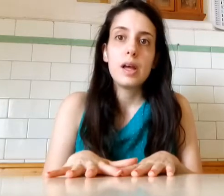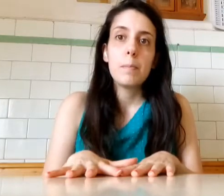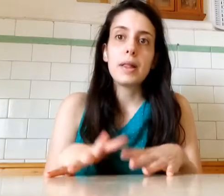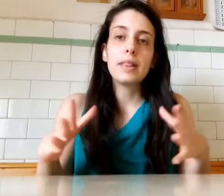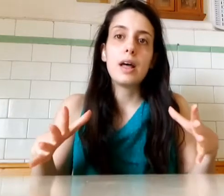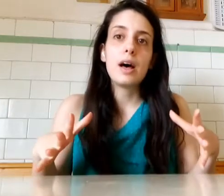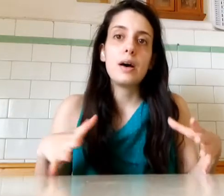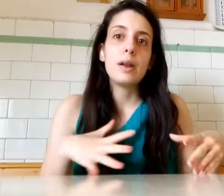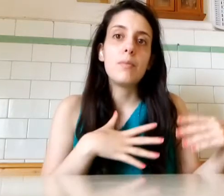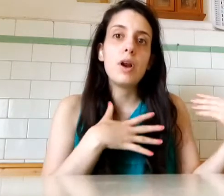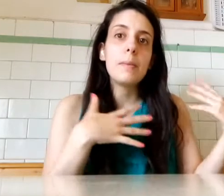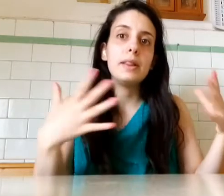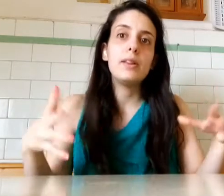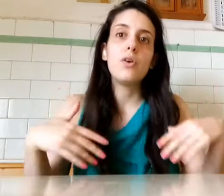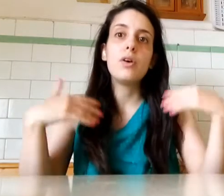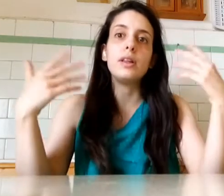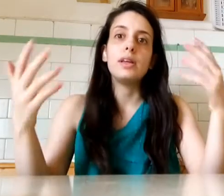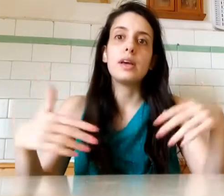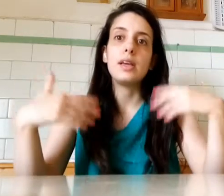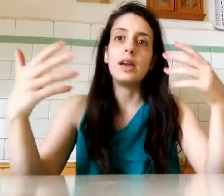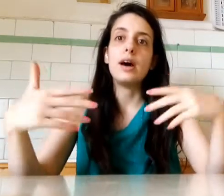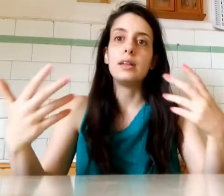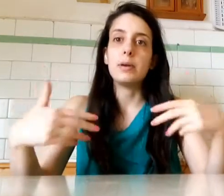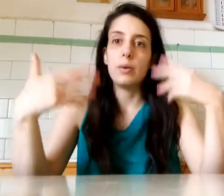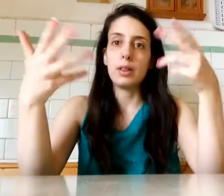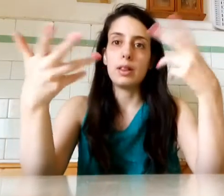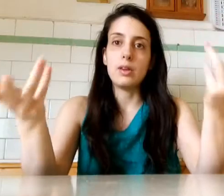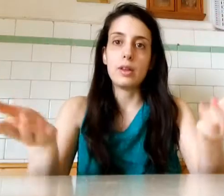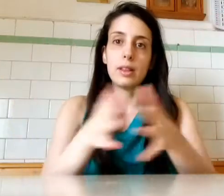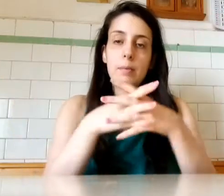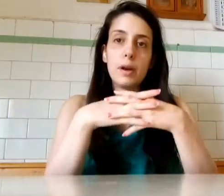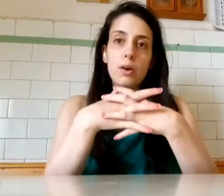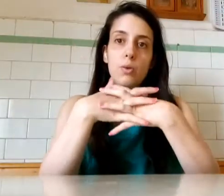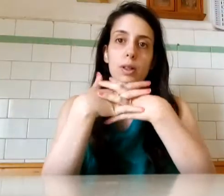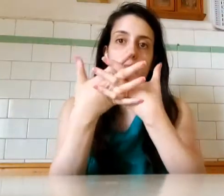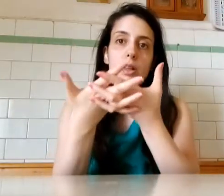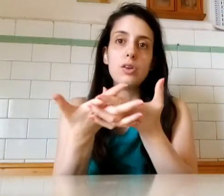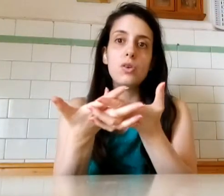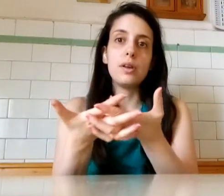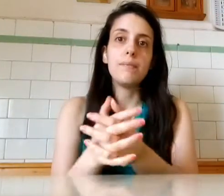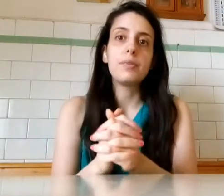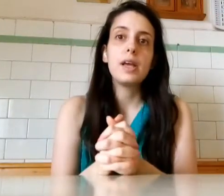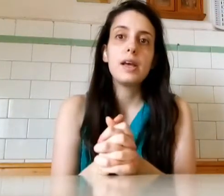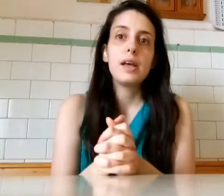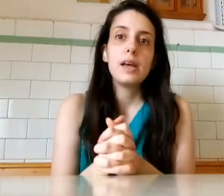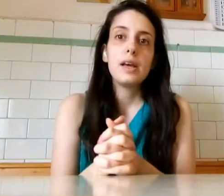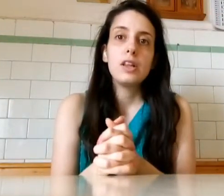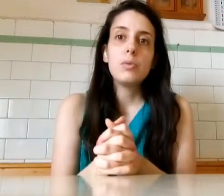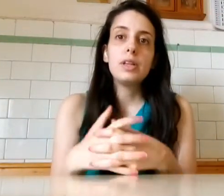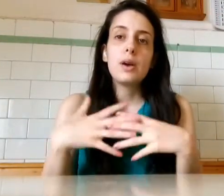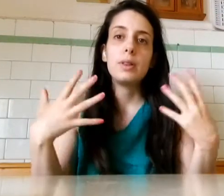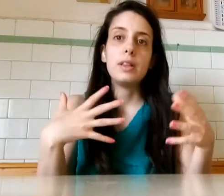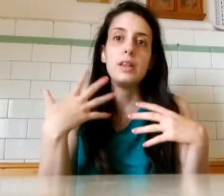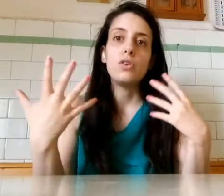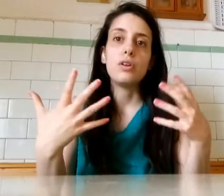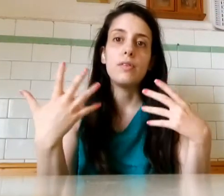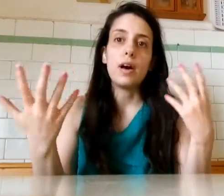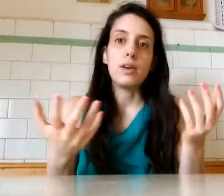Passa Una buona Mezz'ora Di chiacchierata Perché questa signora Sta a parlare Con questi signori Dopodiché Questi signori Fanno